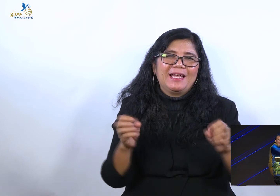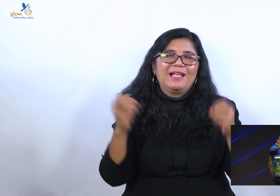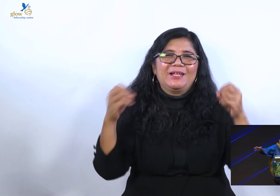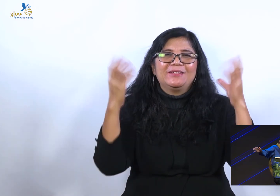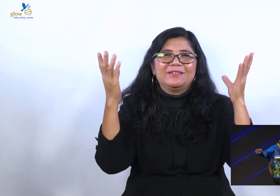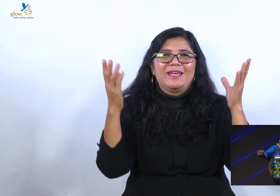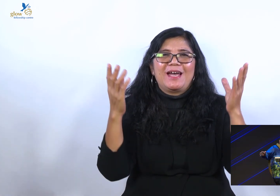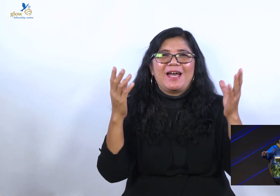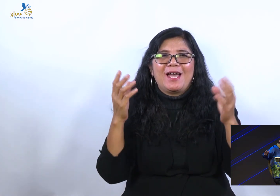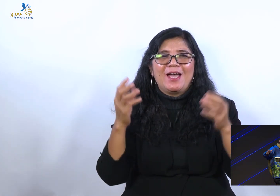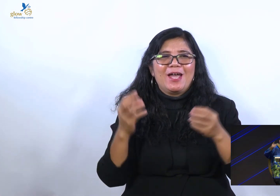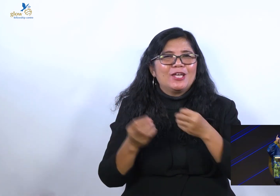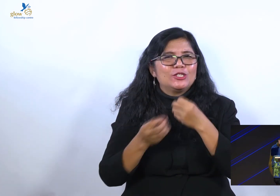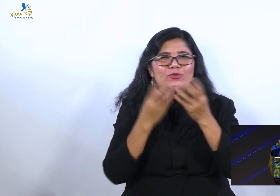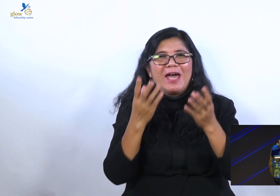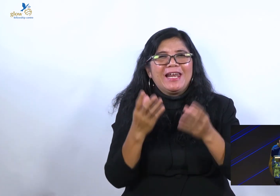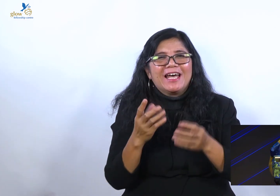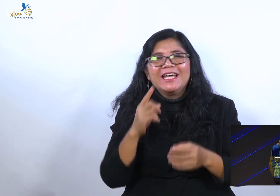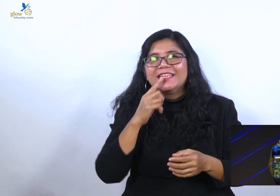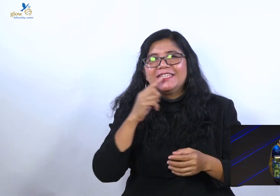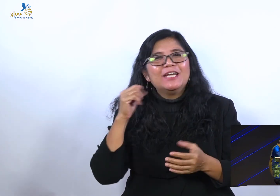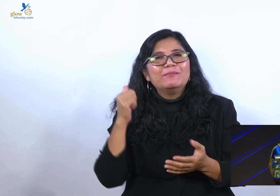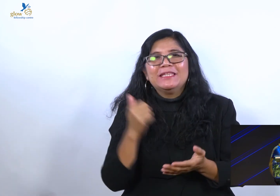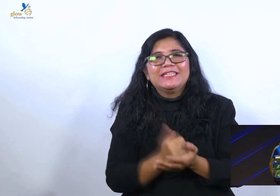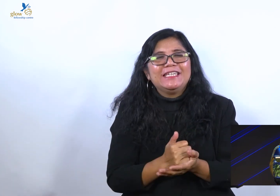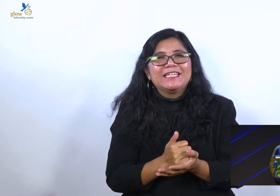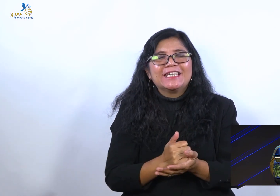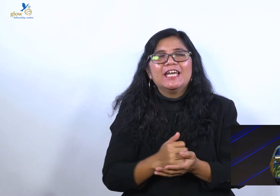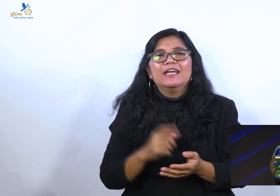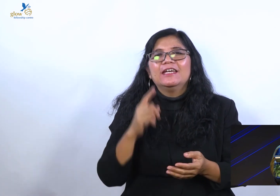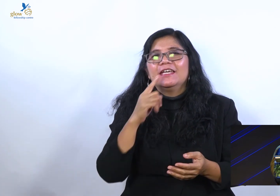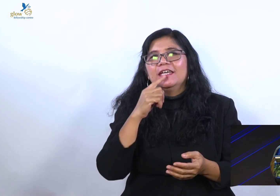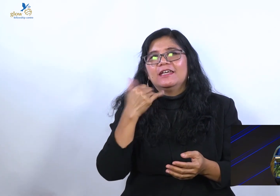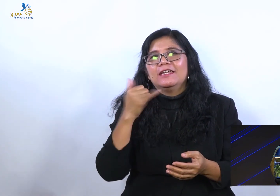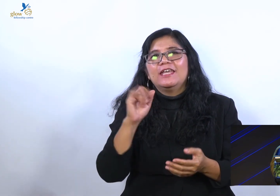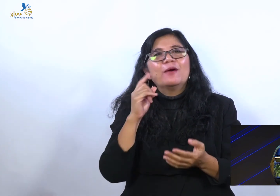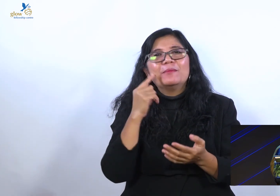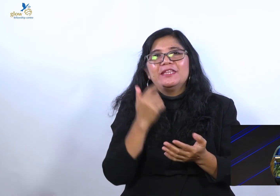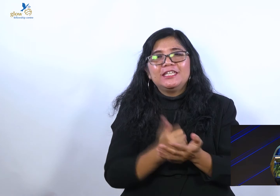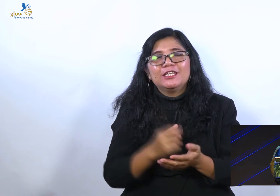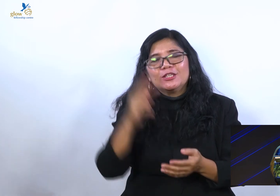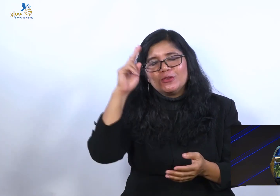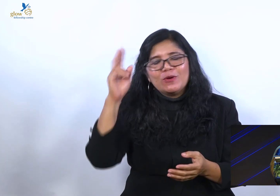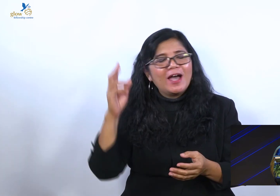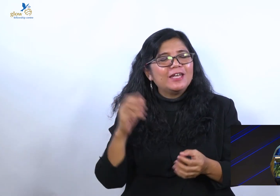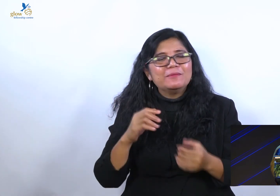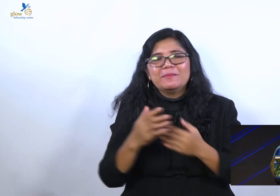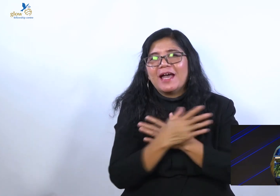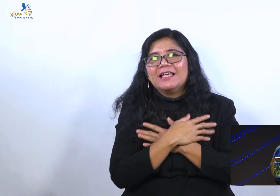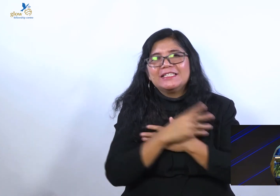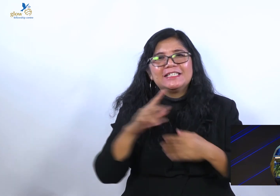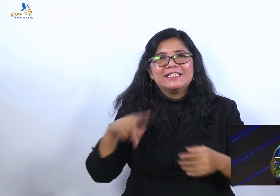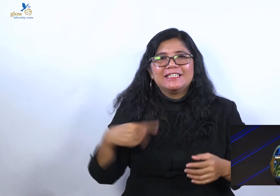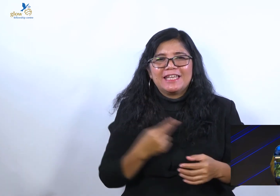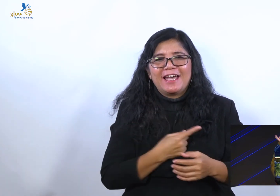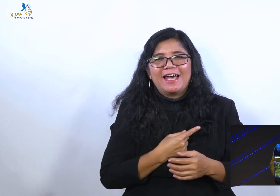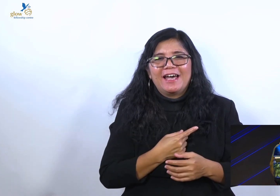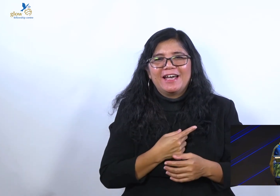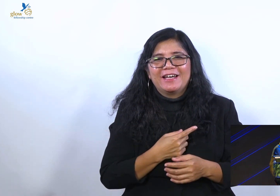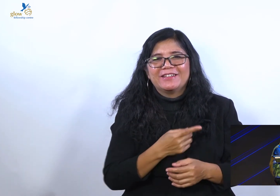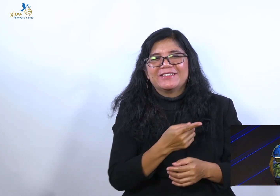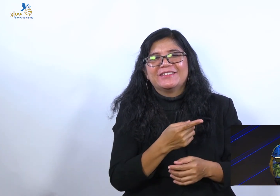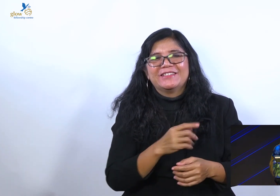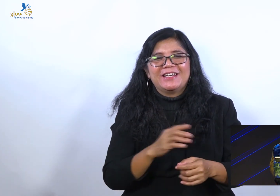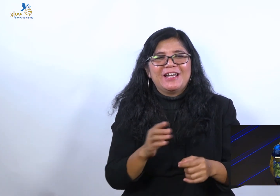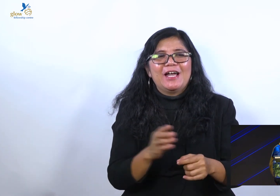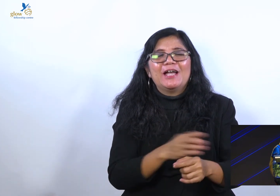Suara gak penting. Yang penting Tuhan lebih dahulu mengasihi kita. Nyanyi, suaranya bagus. Eh